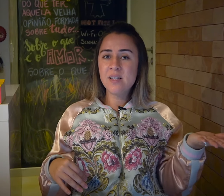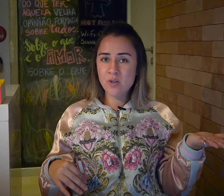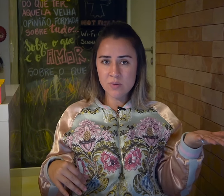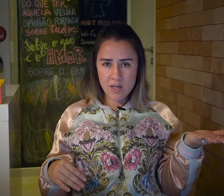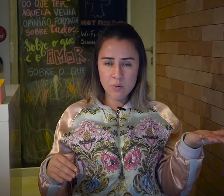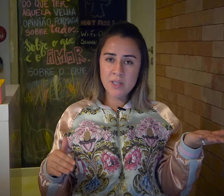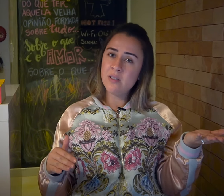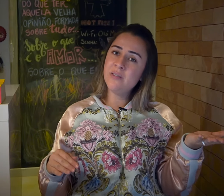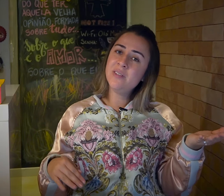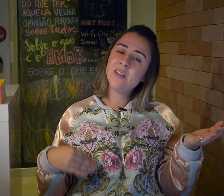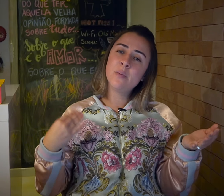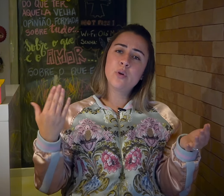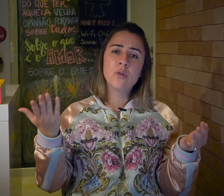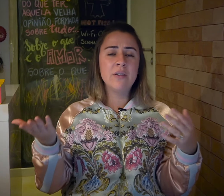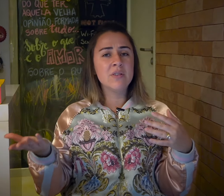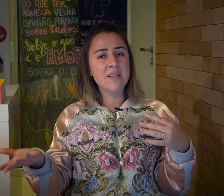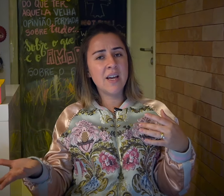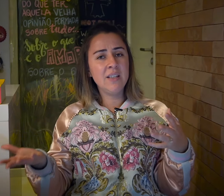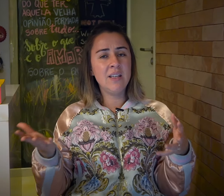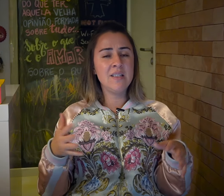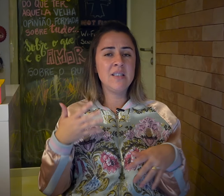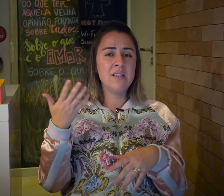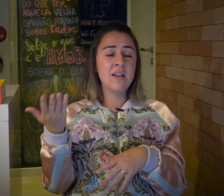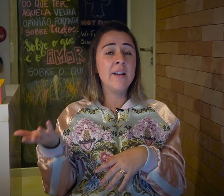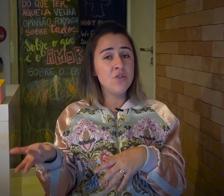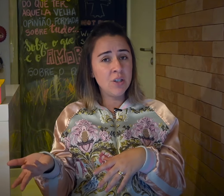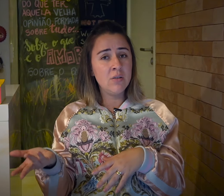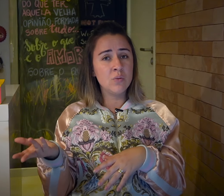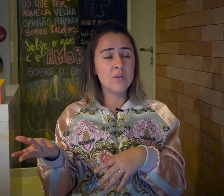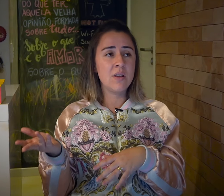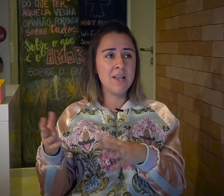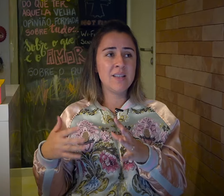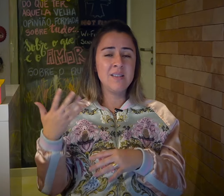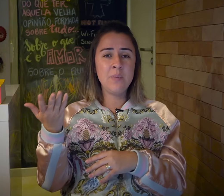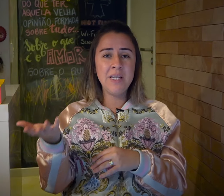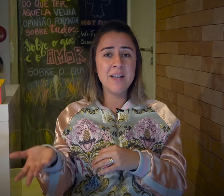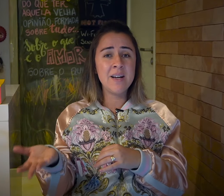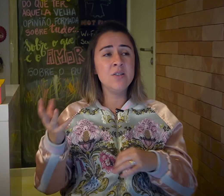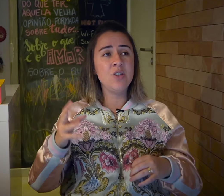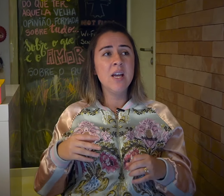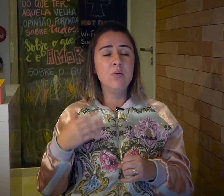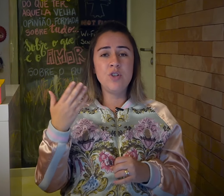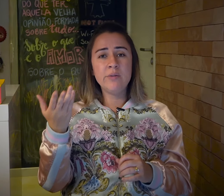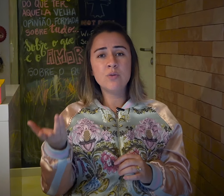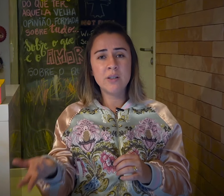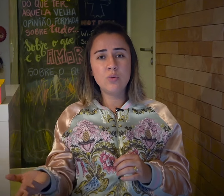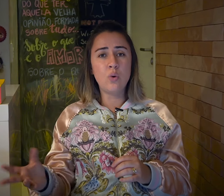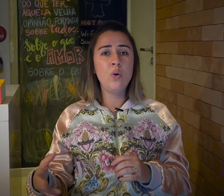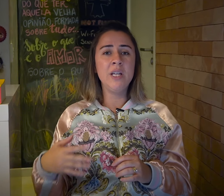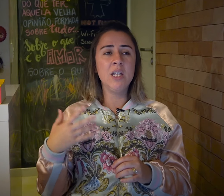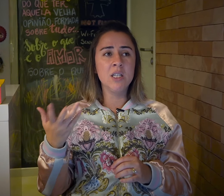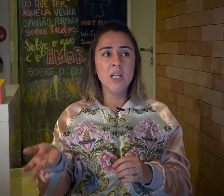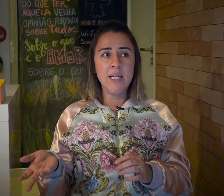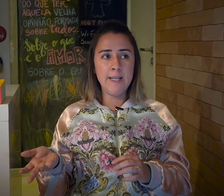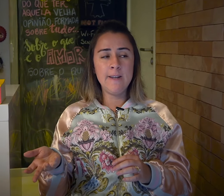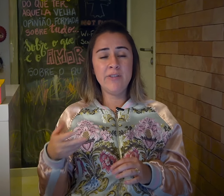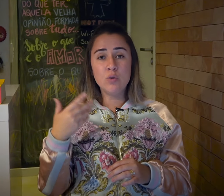seja considerada uma deficiência, por outro lado, vocês querem ter esses garantidos, essa acessibilidade, o direito a um tradutor em eventos